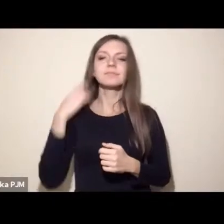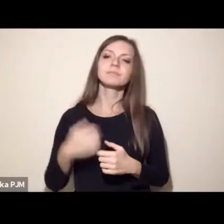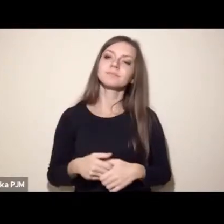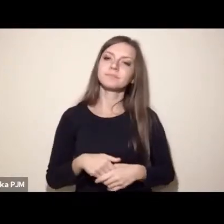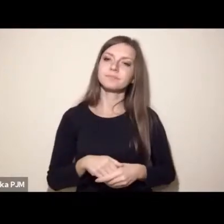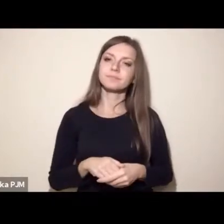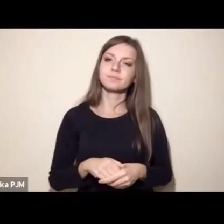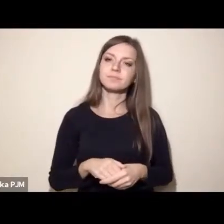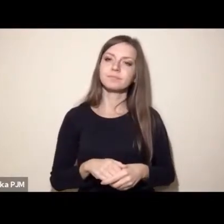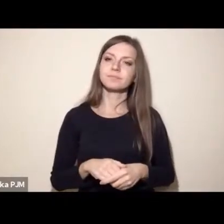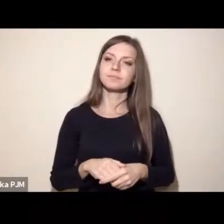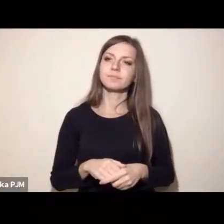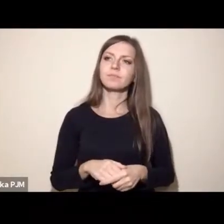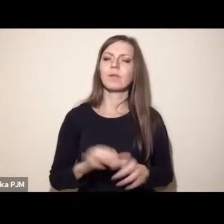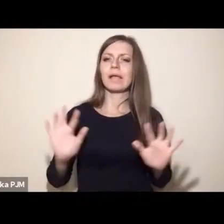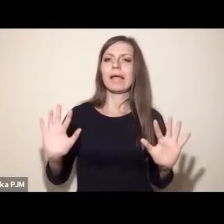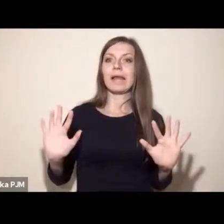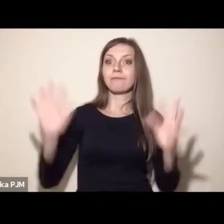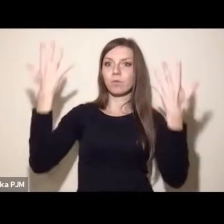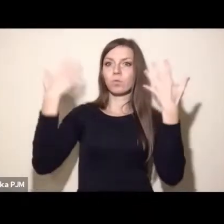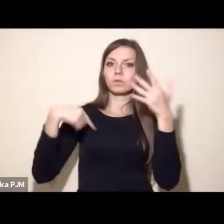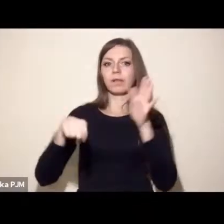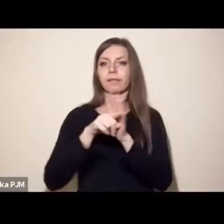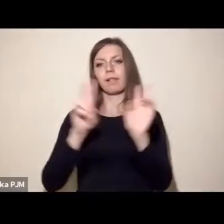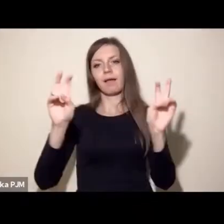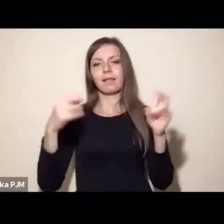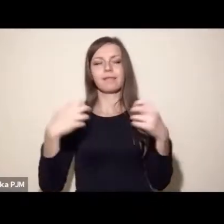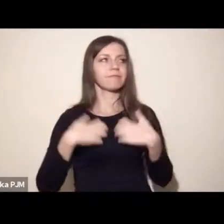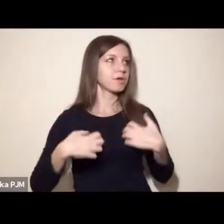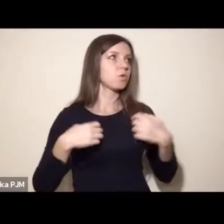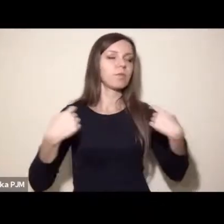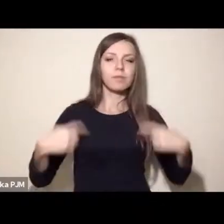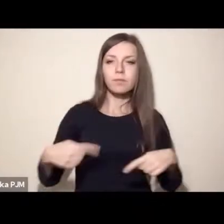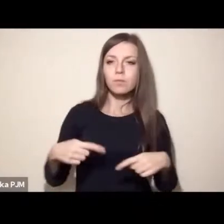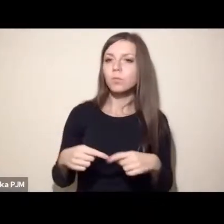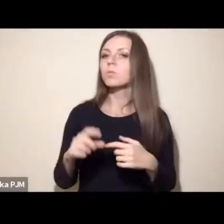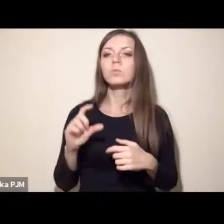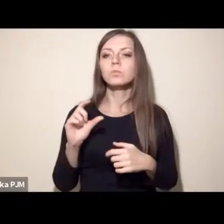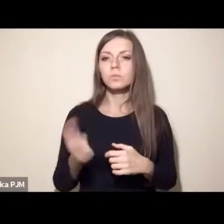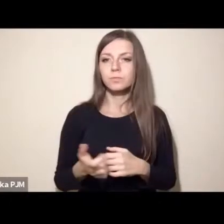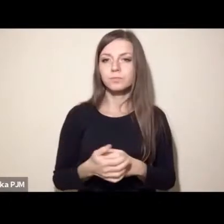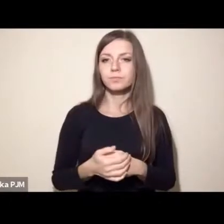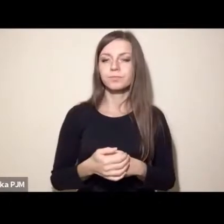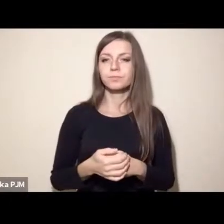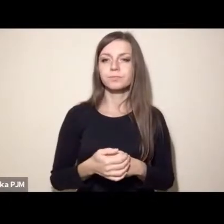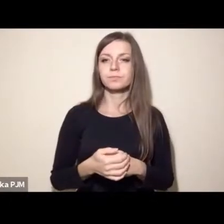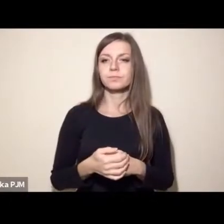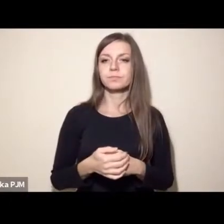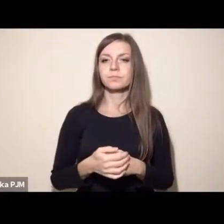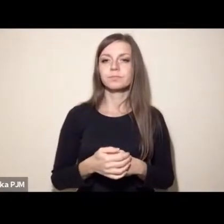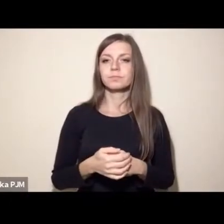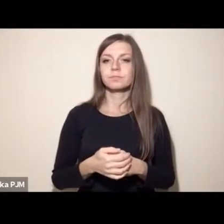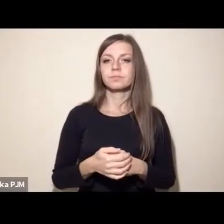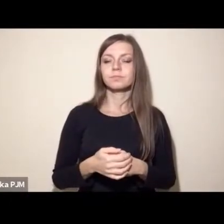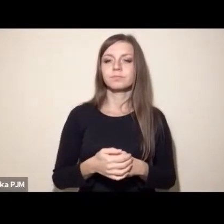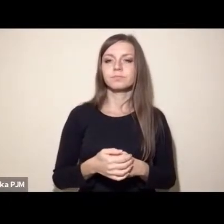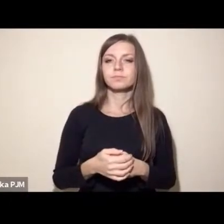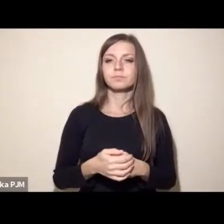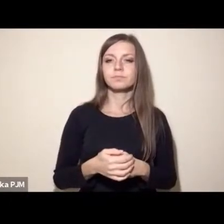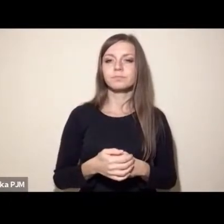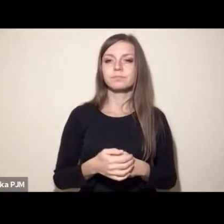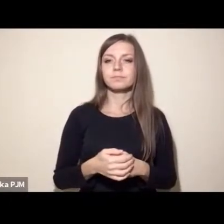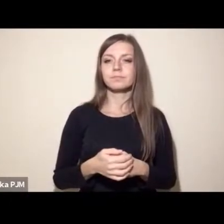ten fakt, że takiej rewolucji nie było i że jej dzisiaj nie ma. Otóż o takim podstawowym braku możliwości, mianowicie